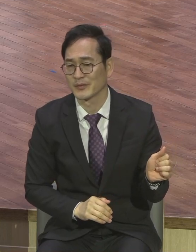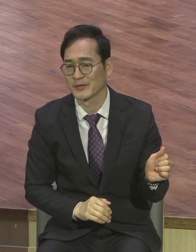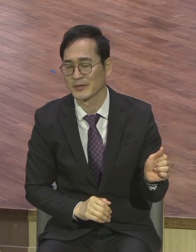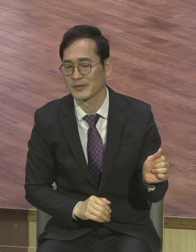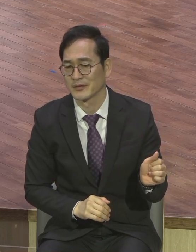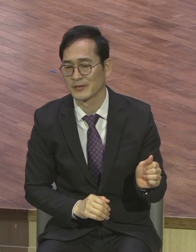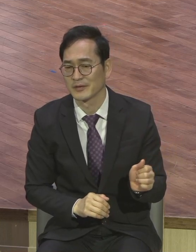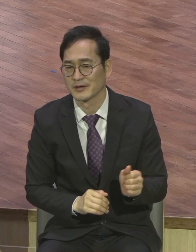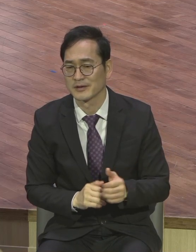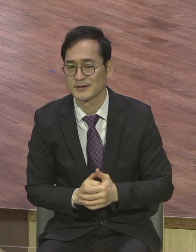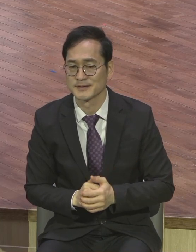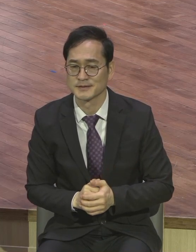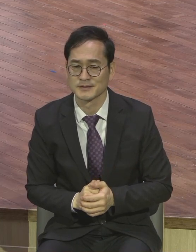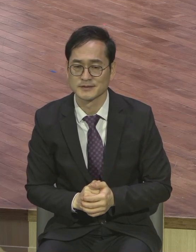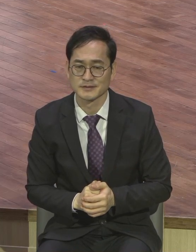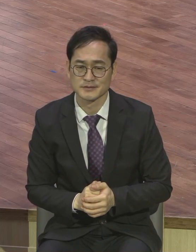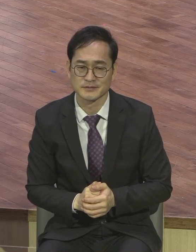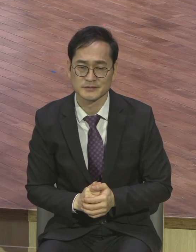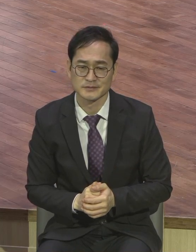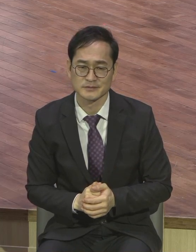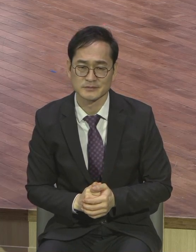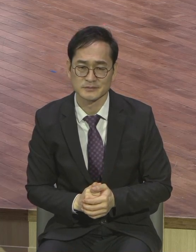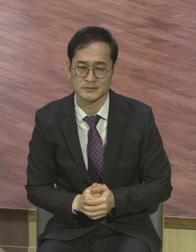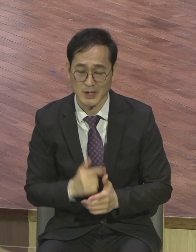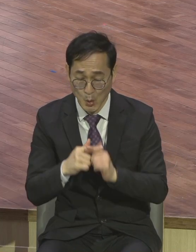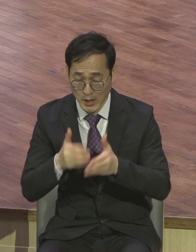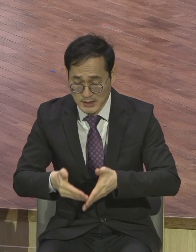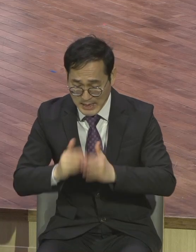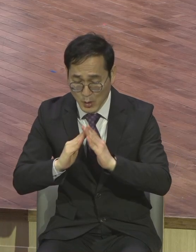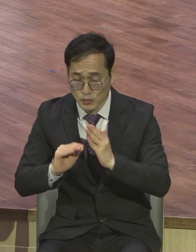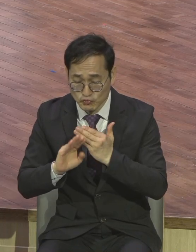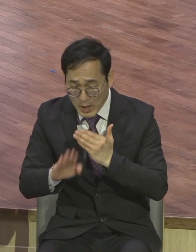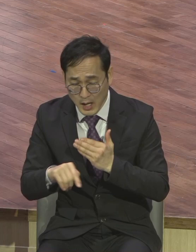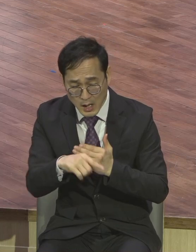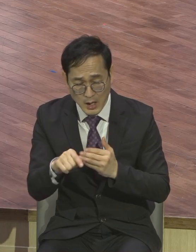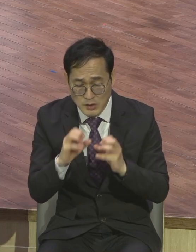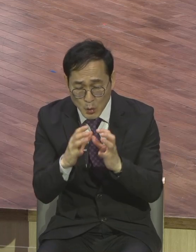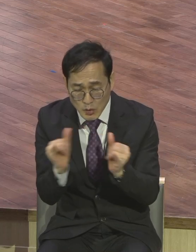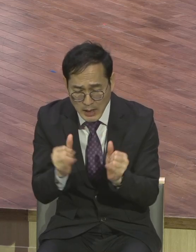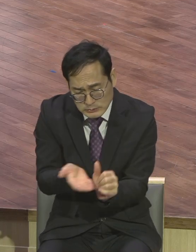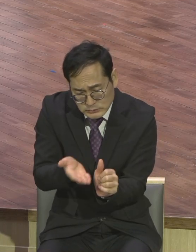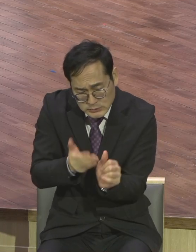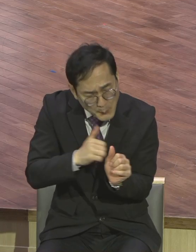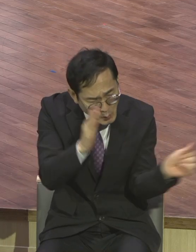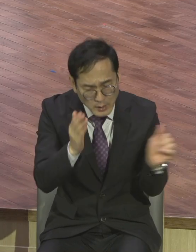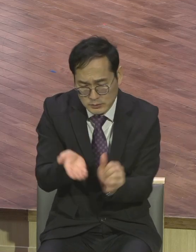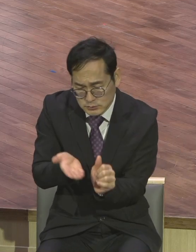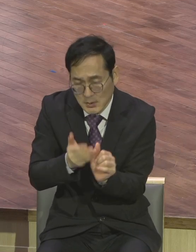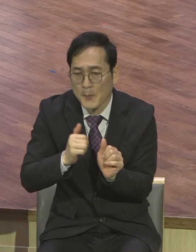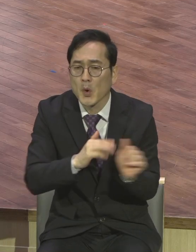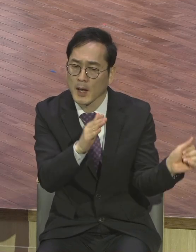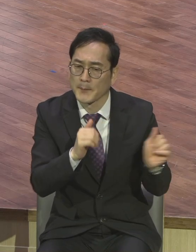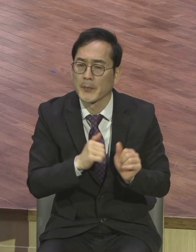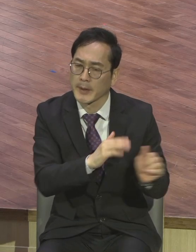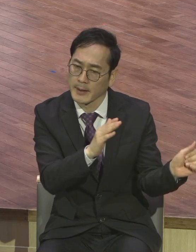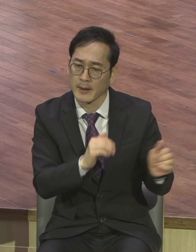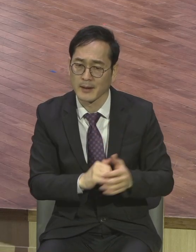개척하고 2년 만에 막 파송 해마다 파송했어요 근데 지금은 성경적 성교사로 만들어